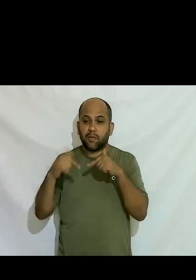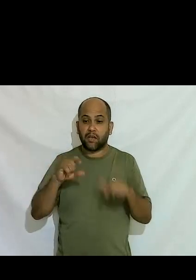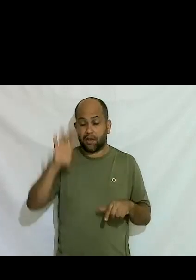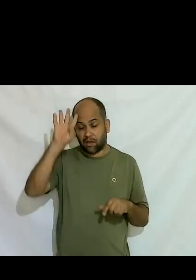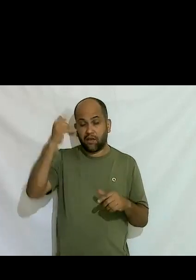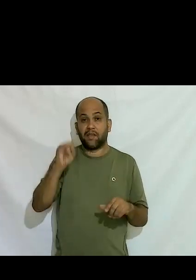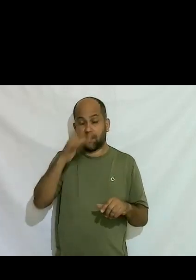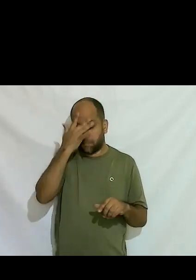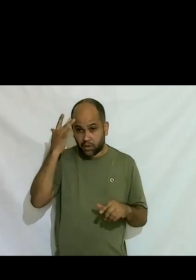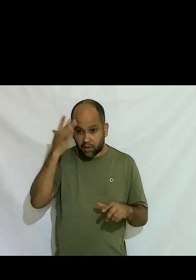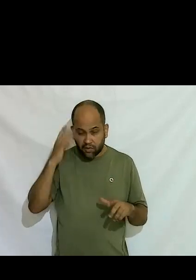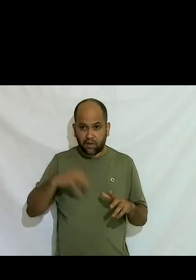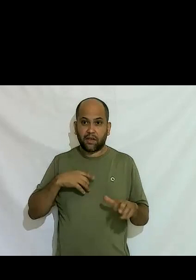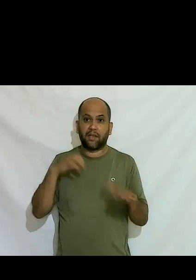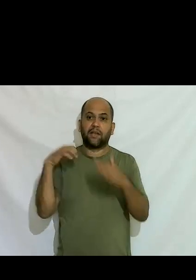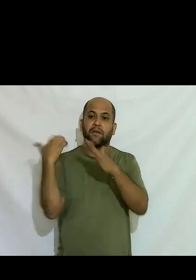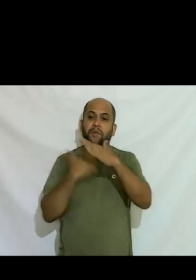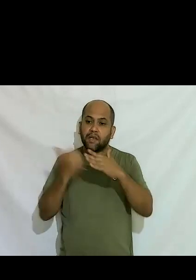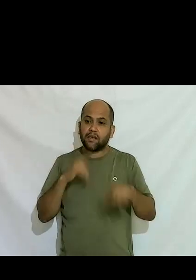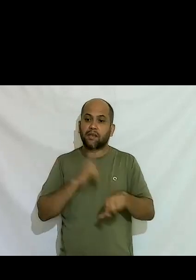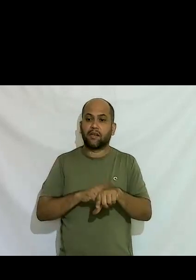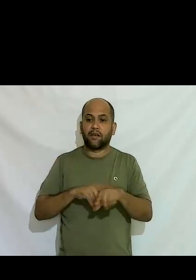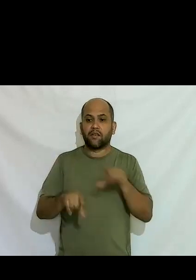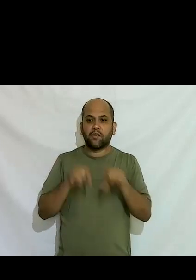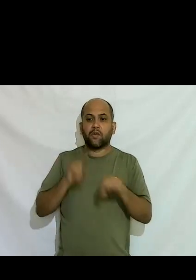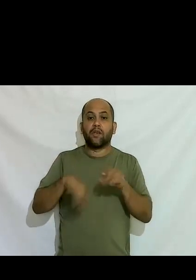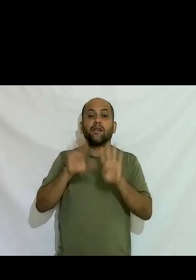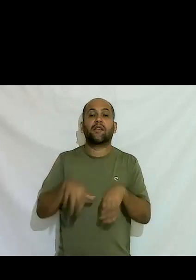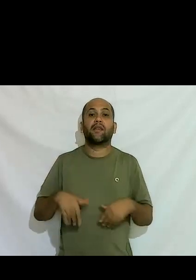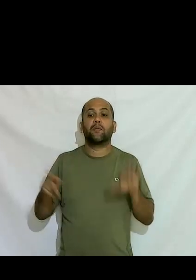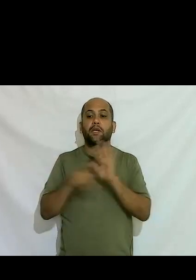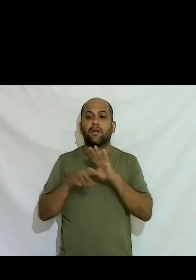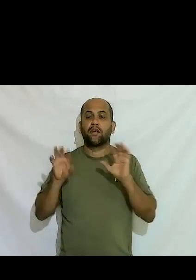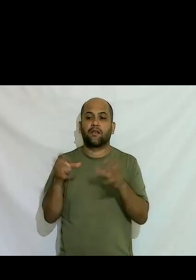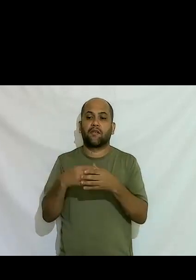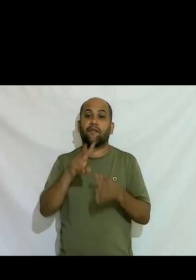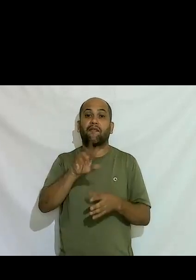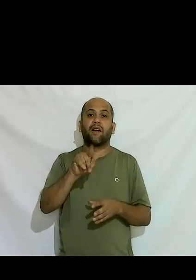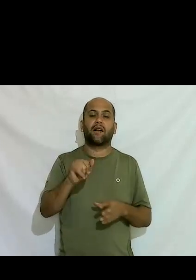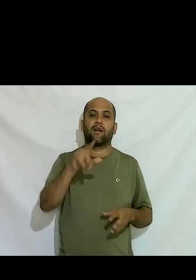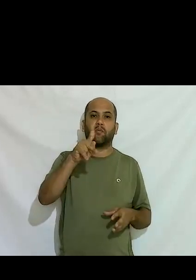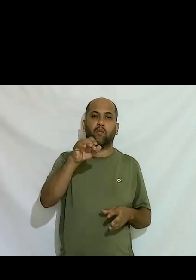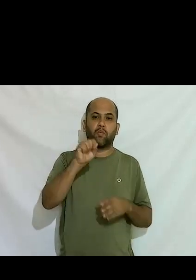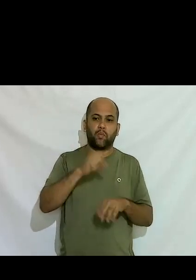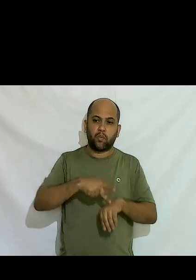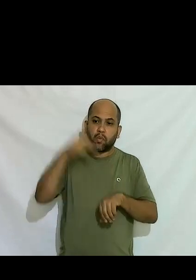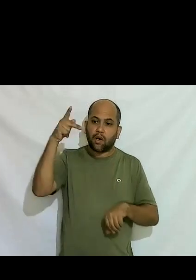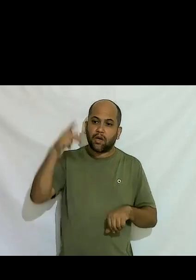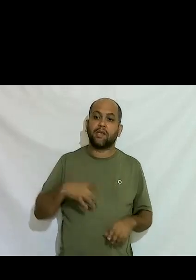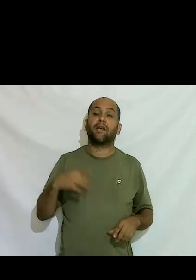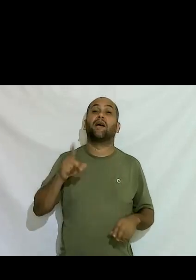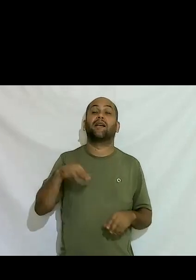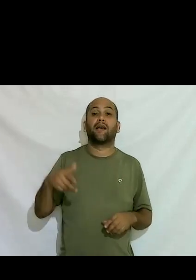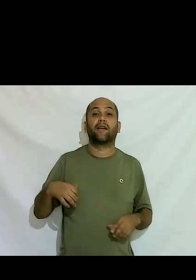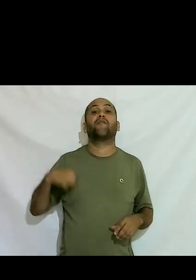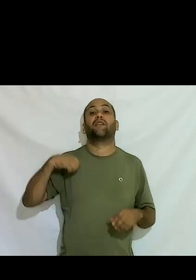empresa na hora de escolher quem é que vai para aquela vaga de pós-graduação quem é que vai ter bolsa quem é